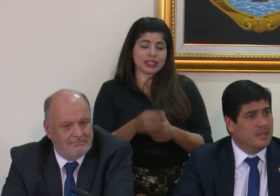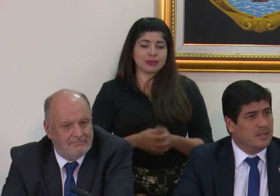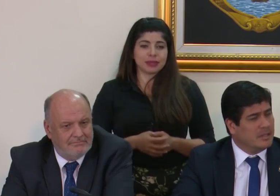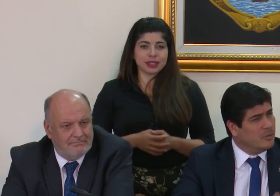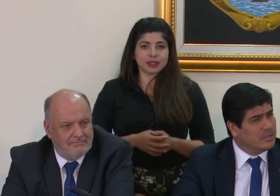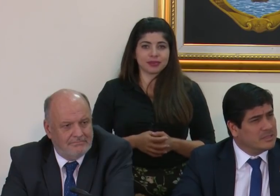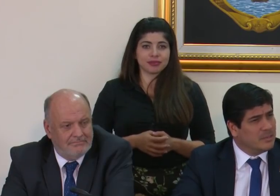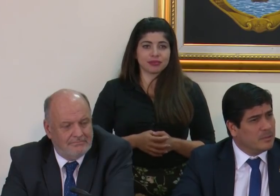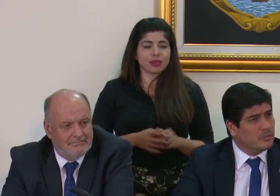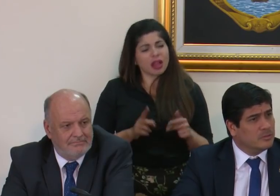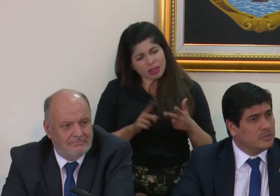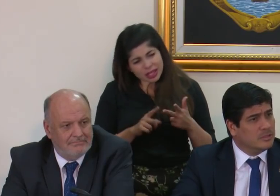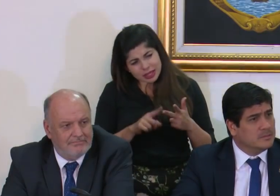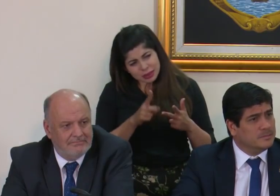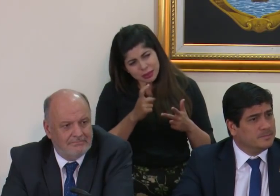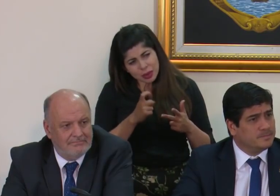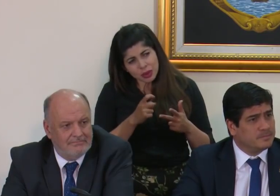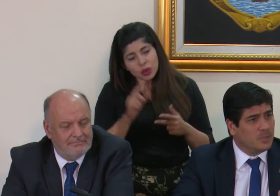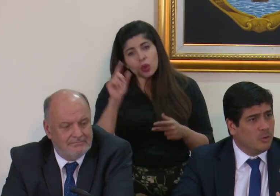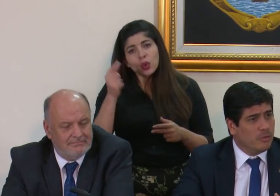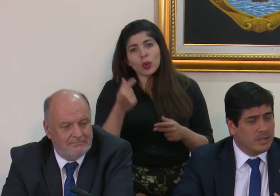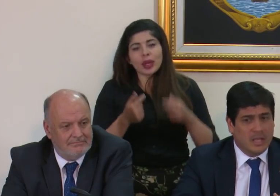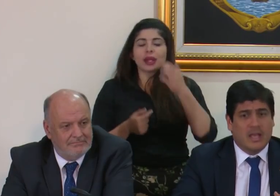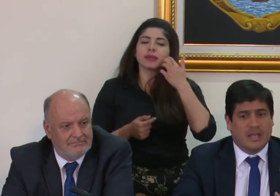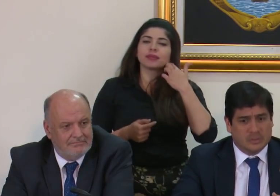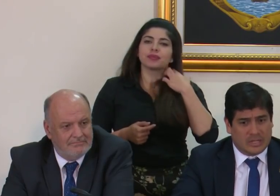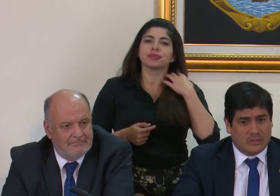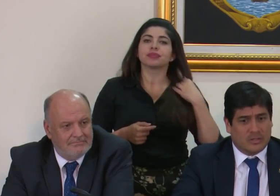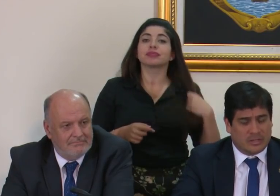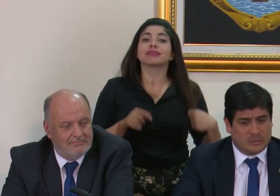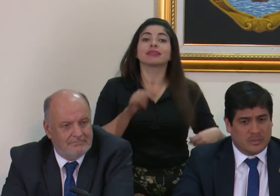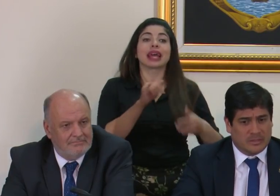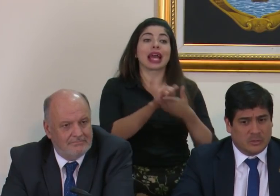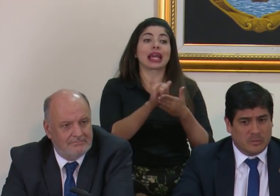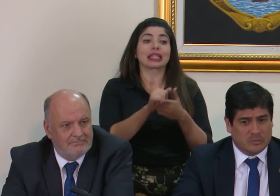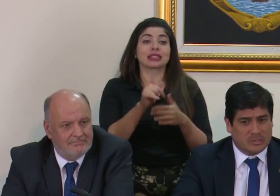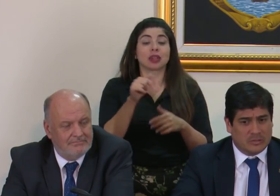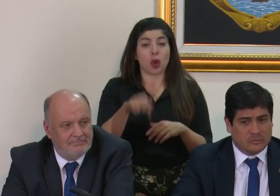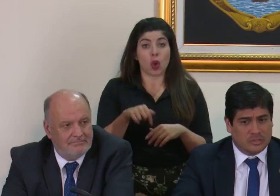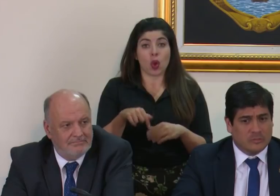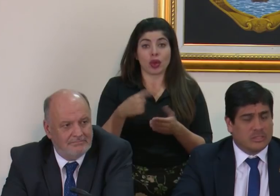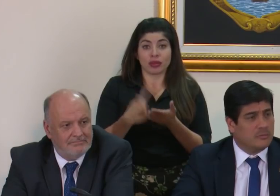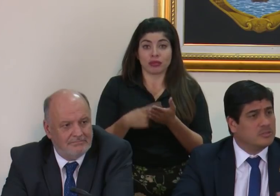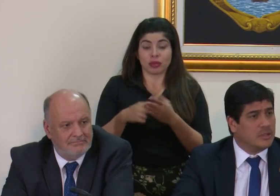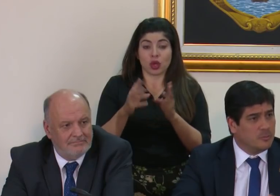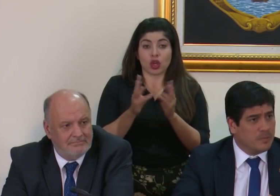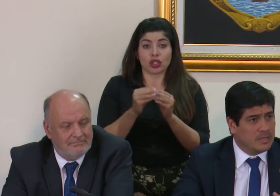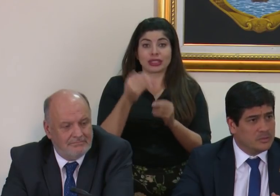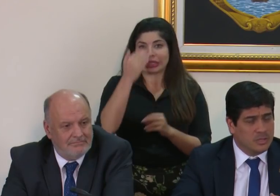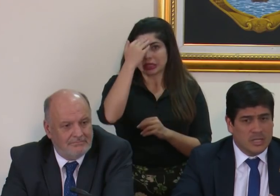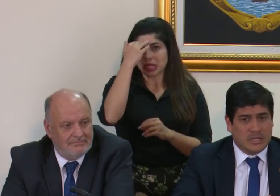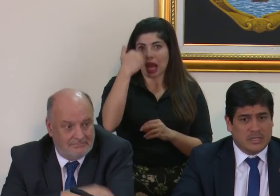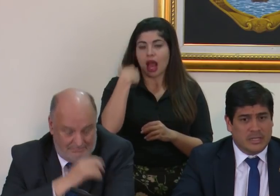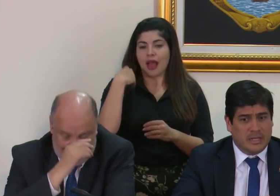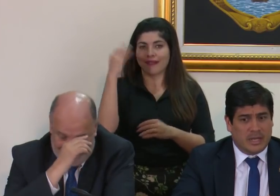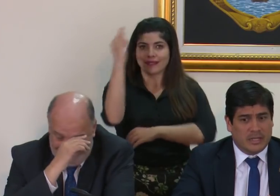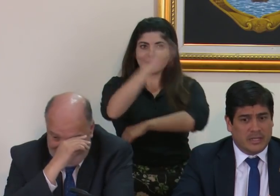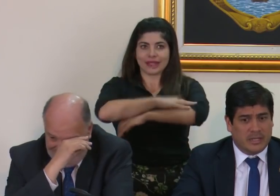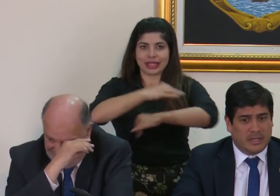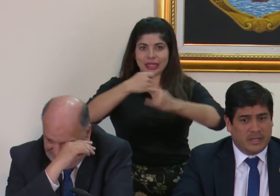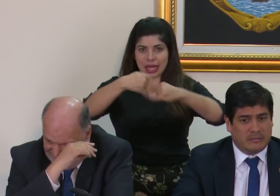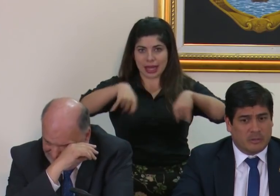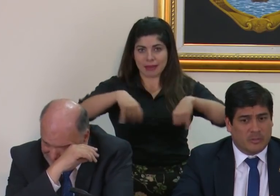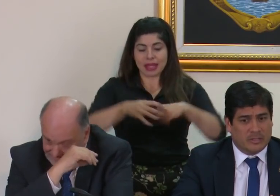francamente. Tenía una tercera pregunta, eso es algo que casualmente hoy vimos en el consejo, sabemos que hay un plazo y